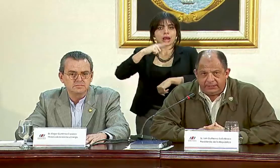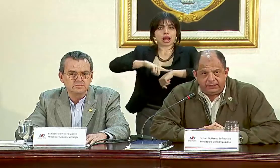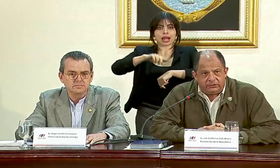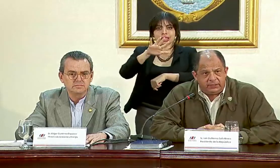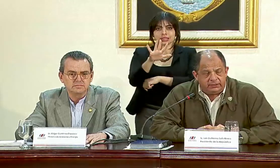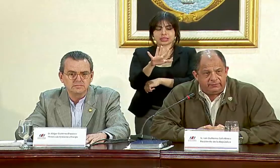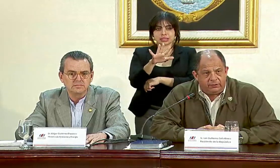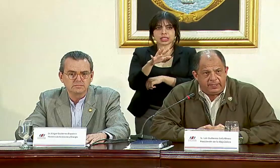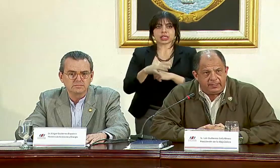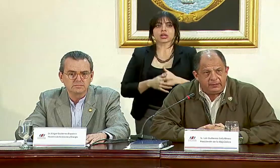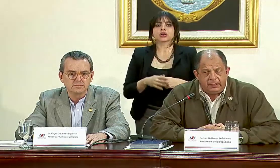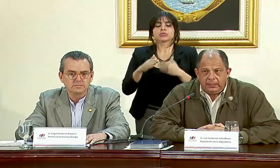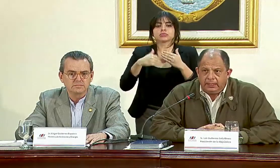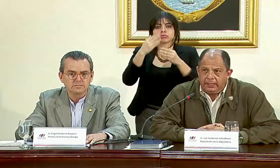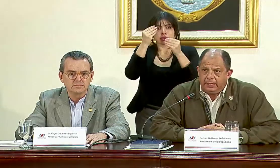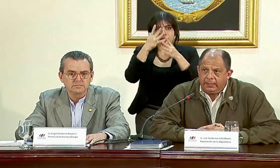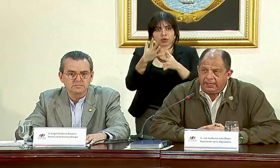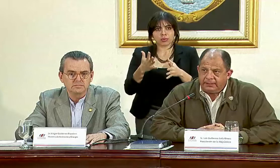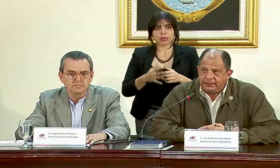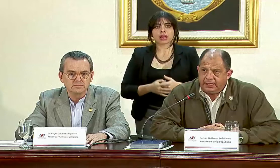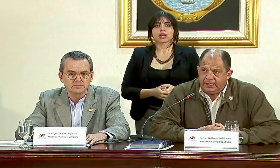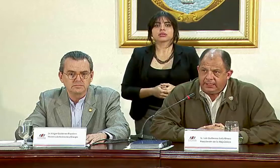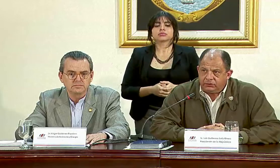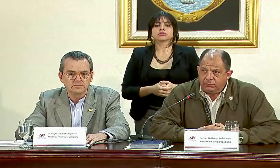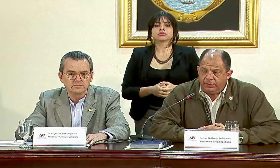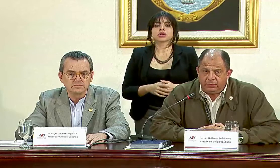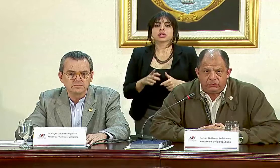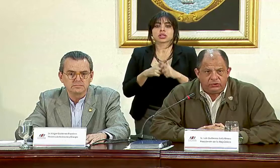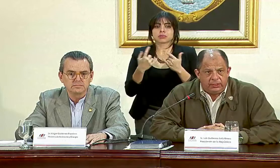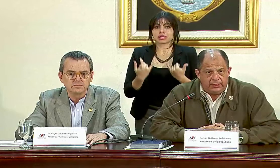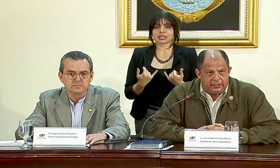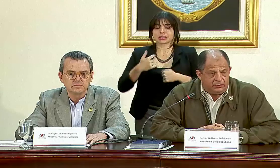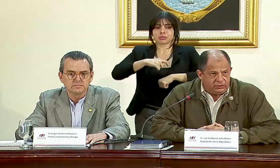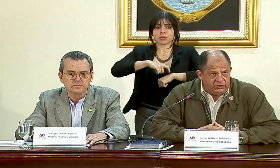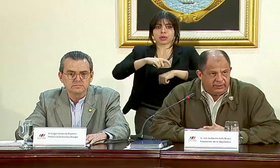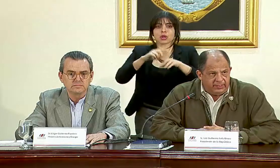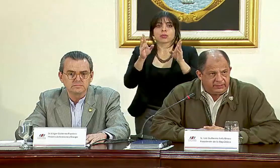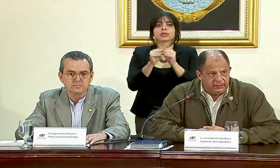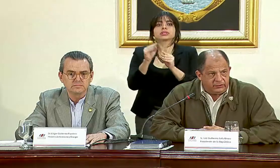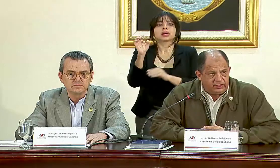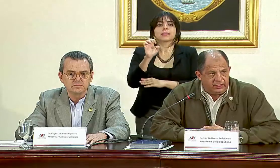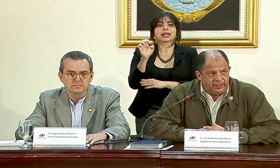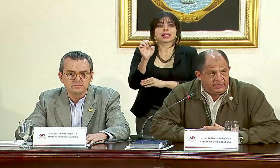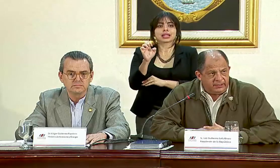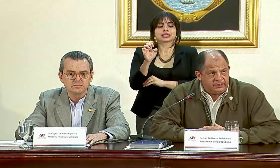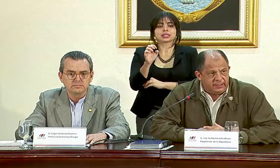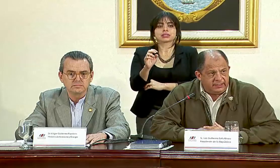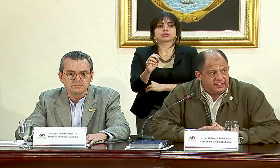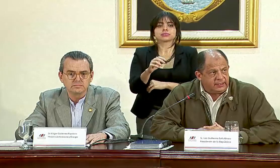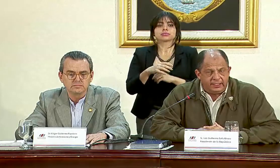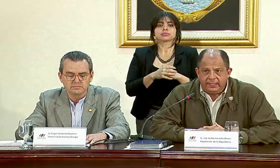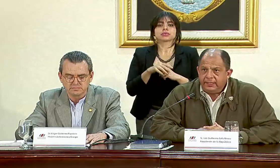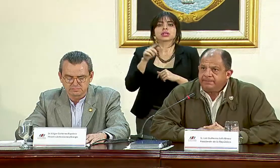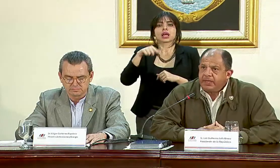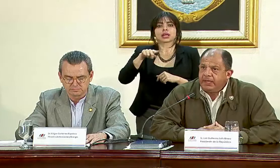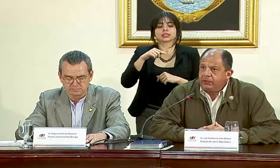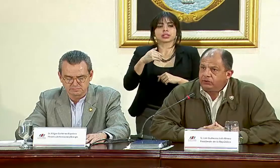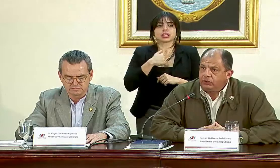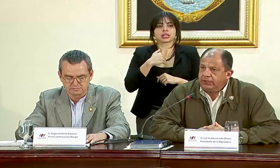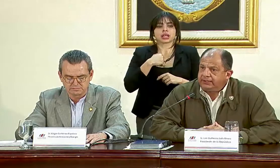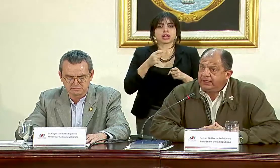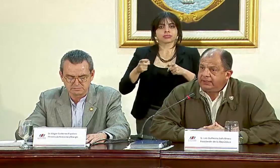cinco de la tarde, según se les informara. Así es que en estos momentos la Comisión de Emergencias, Nacional de Emergencias, es la que tiene